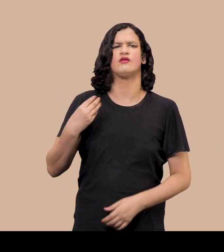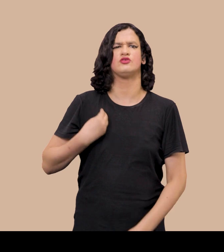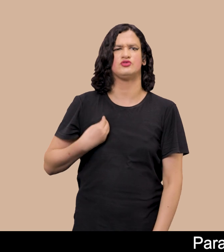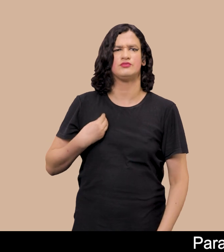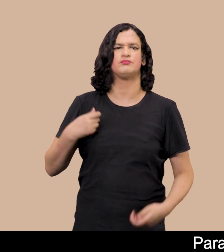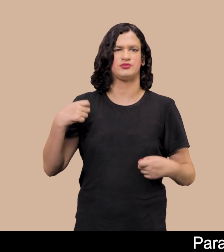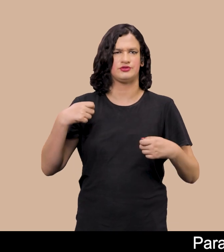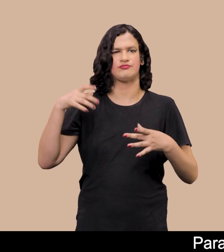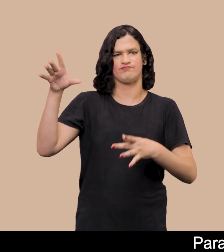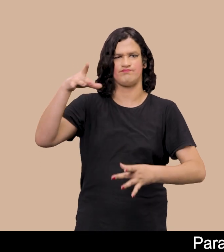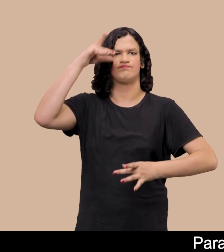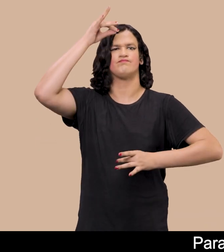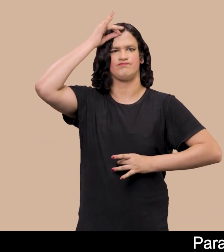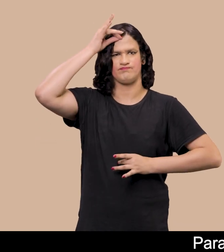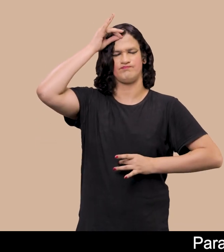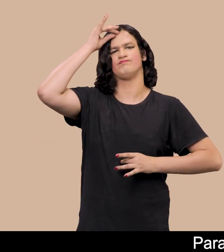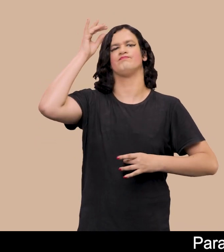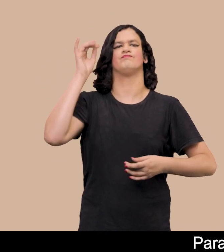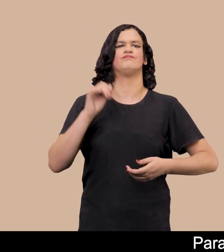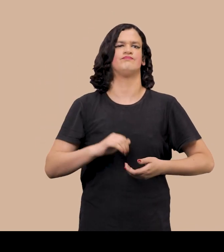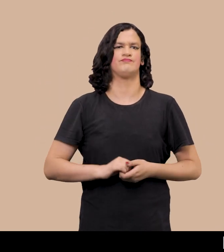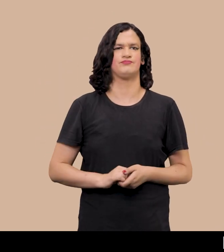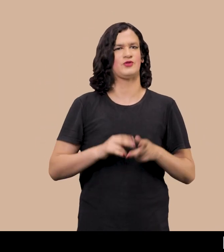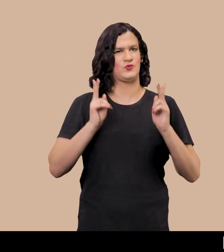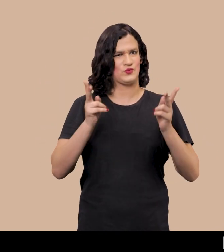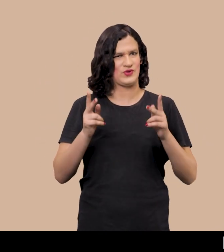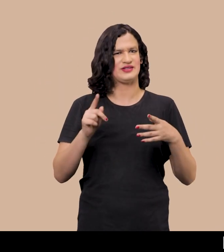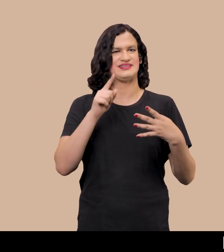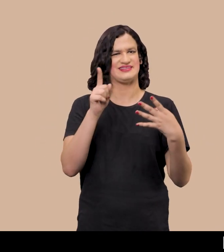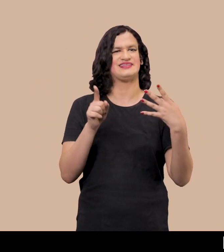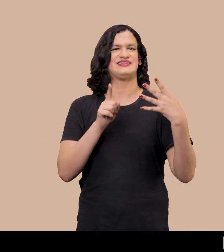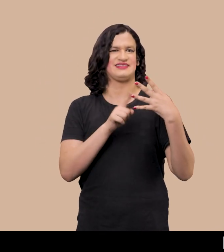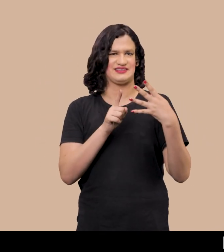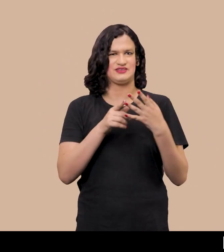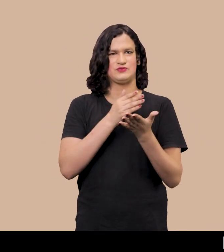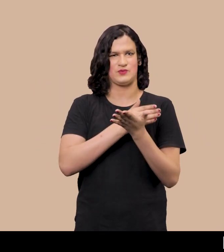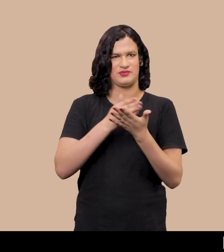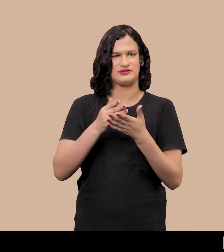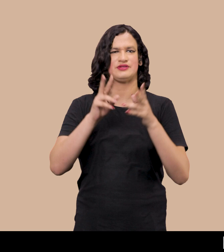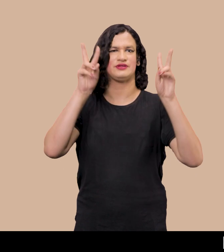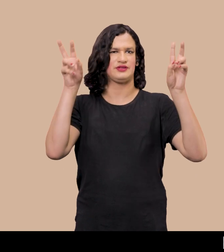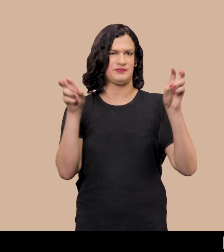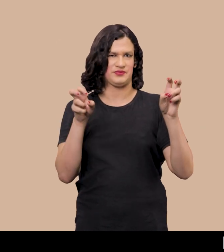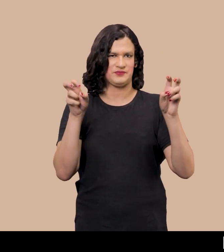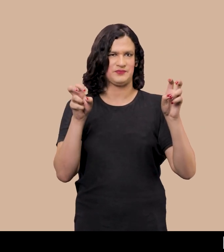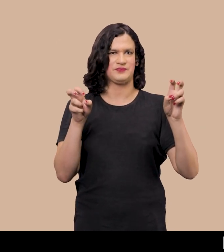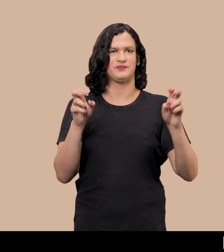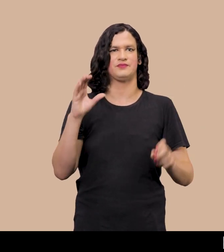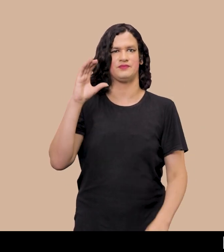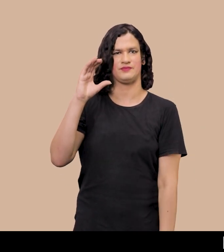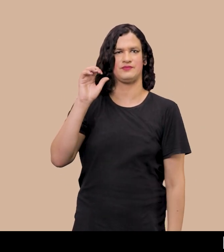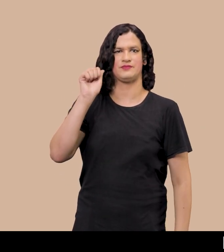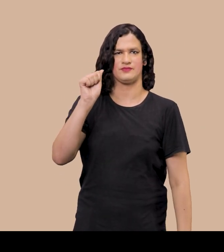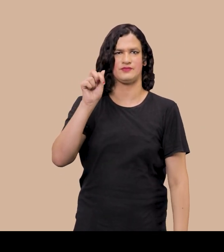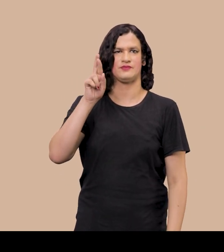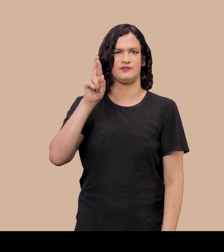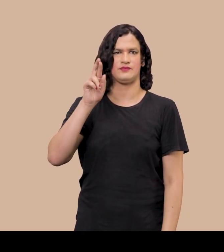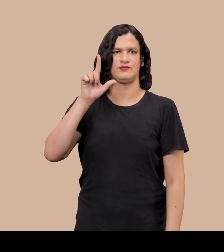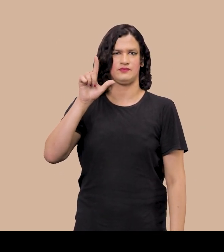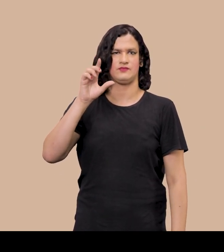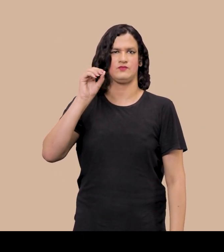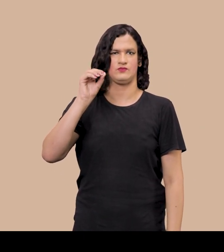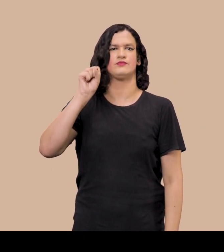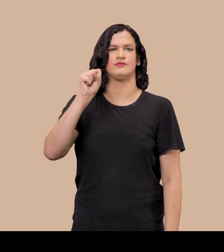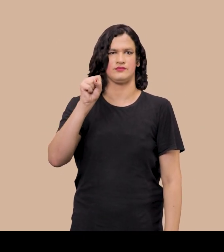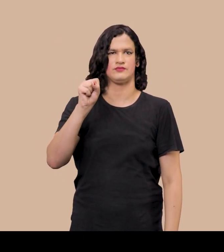Para continuar acessando os conteúdos acessíveis Busque a faixa 3 Que inicia na obra Carlos, Davi Da